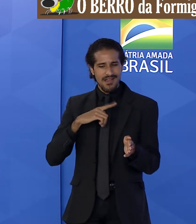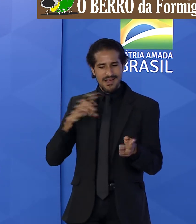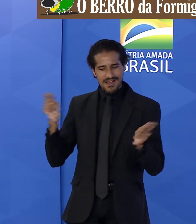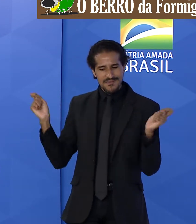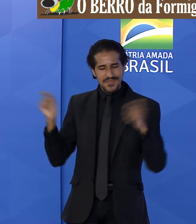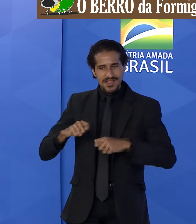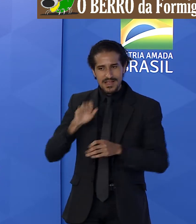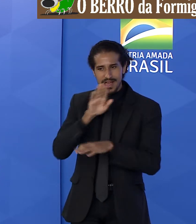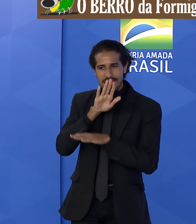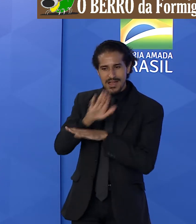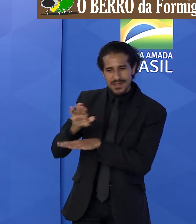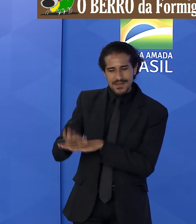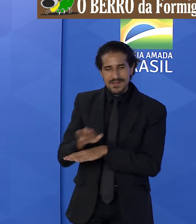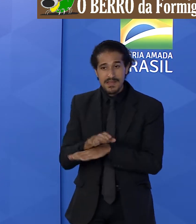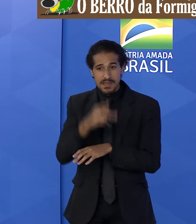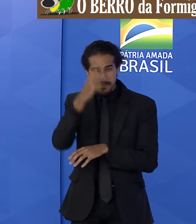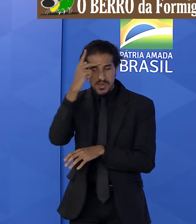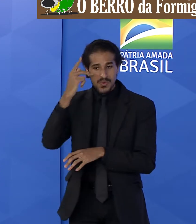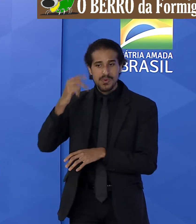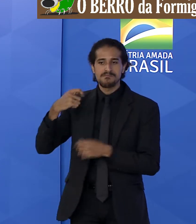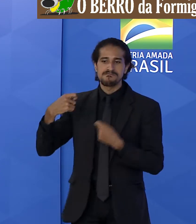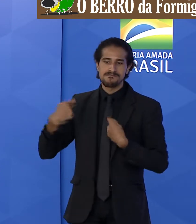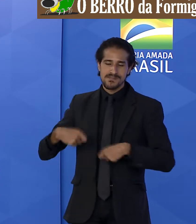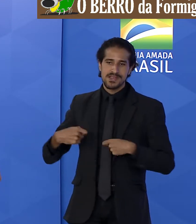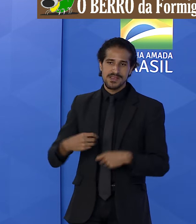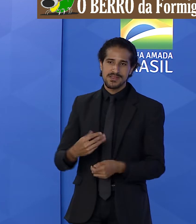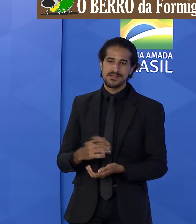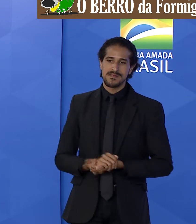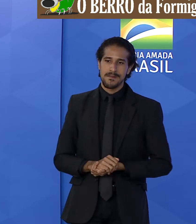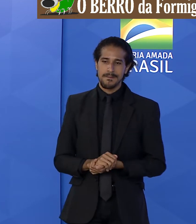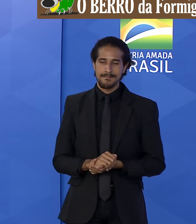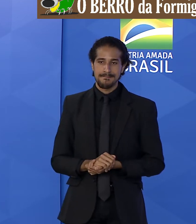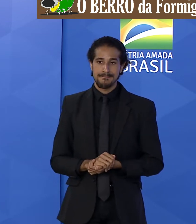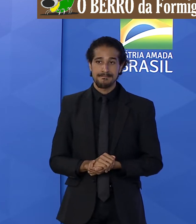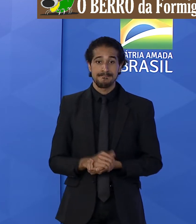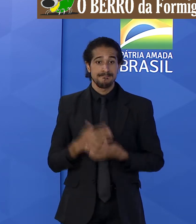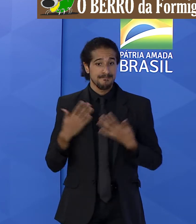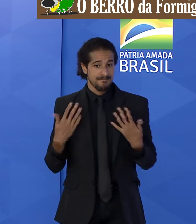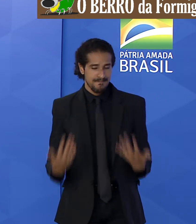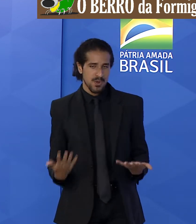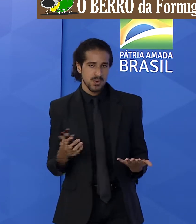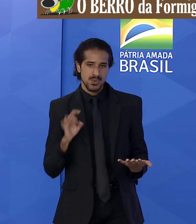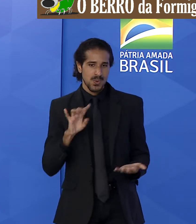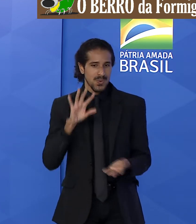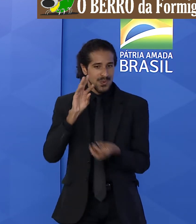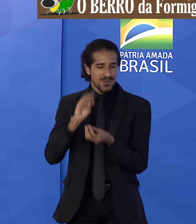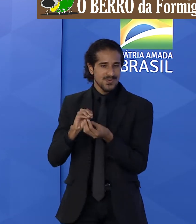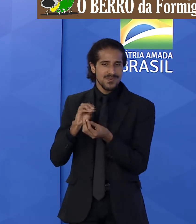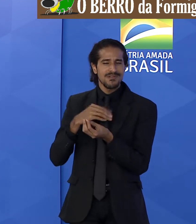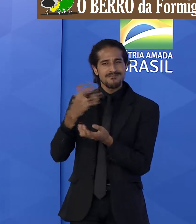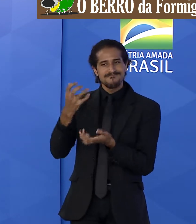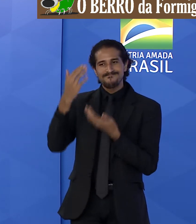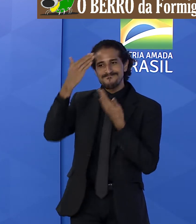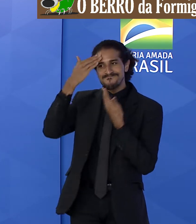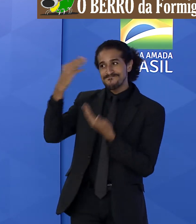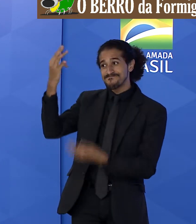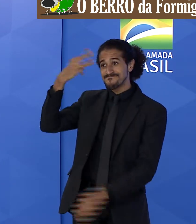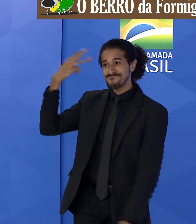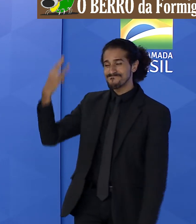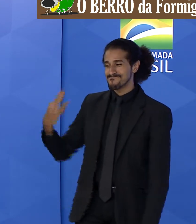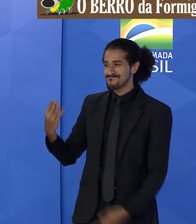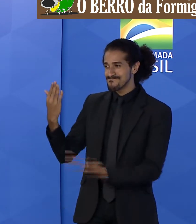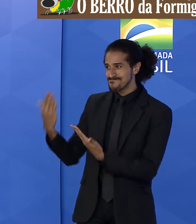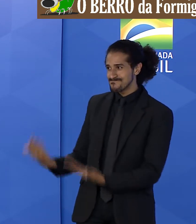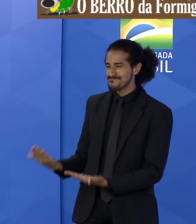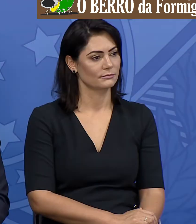de ajudar aqueles que mais precisam então era isso, eu queria agradecer a primeira dama, Michele Bolsonaro, porque